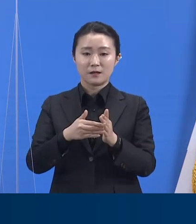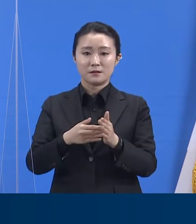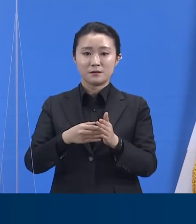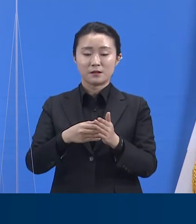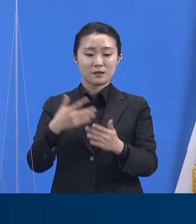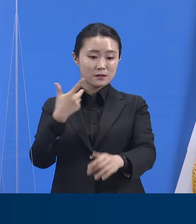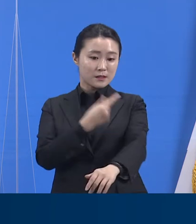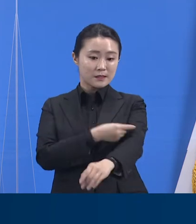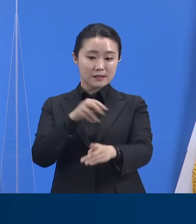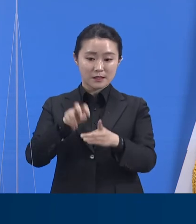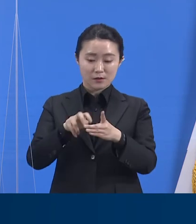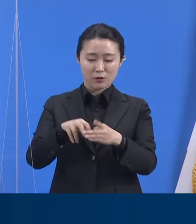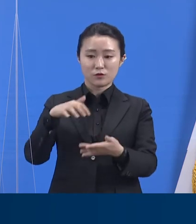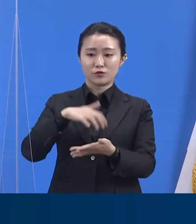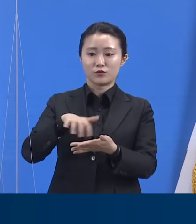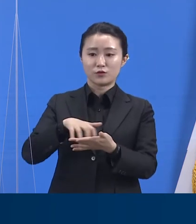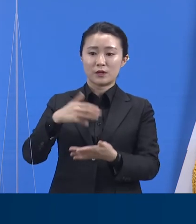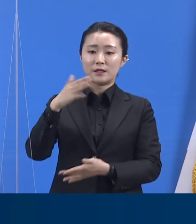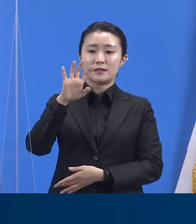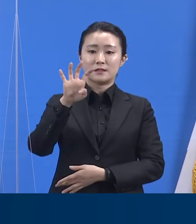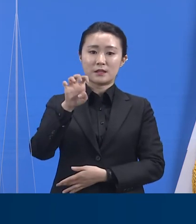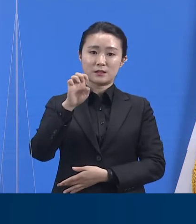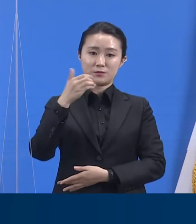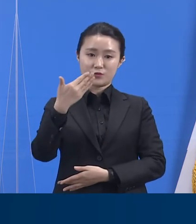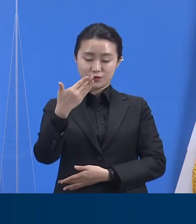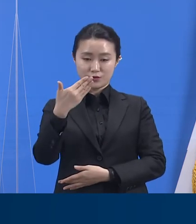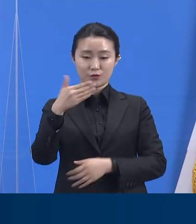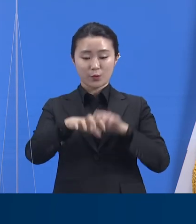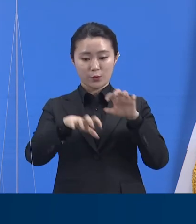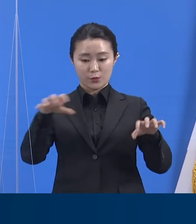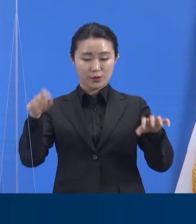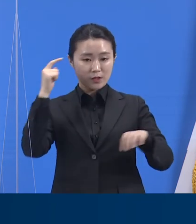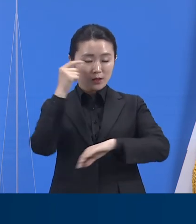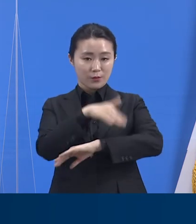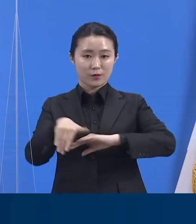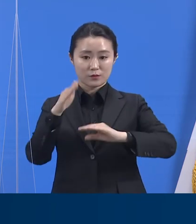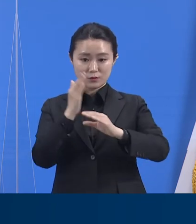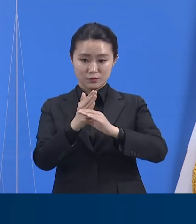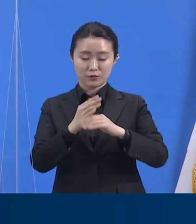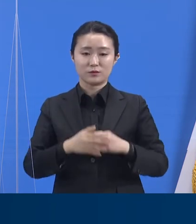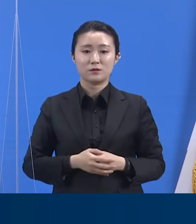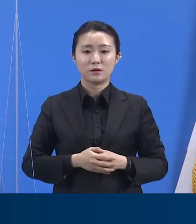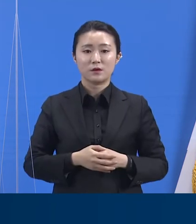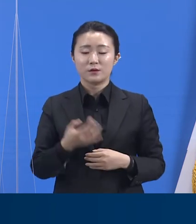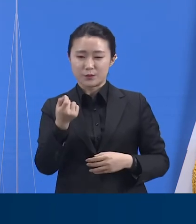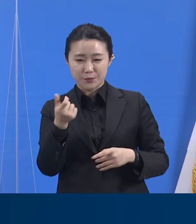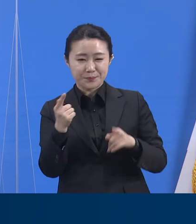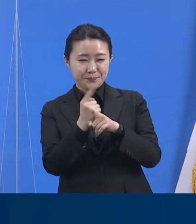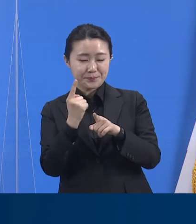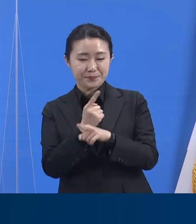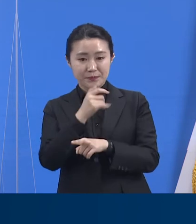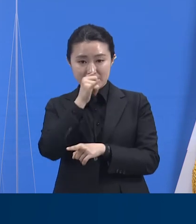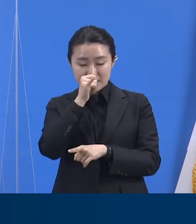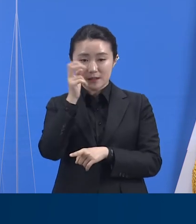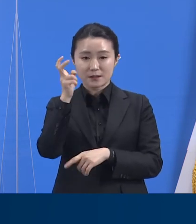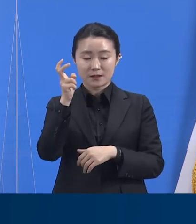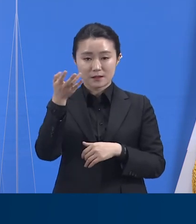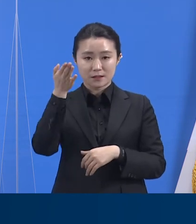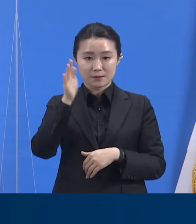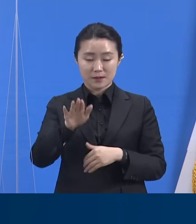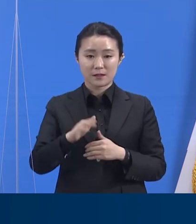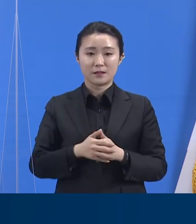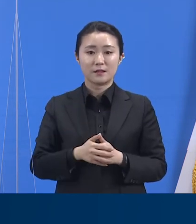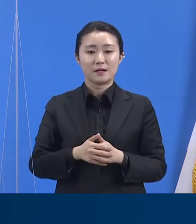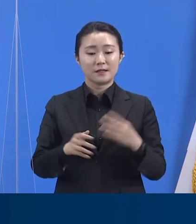가지 변수가 있어 세부 진행 상황은 조금씩 변동될 수도 있으나 도는 정부의 정책 기조대로 4월까지